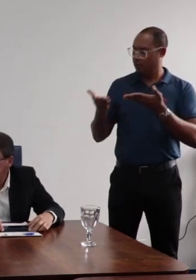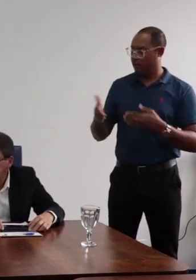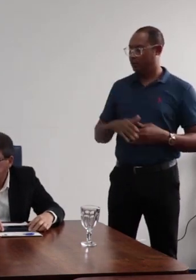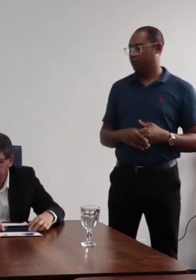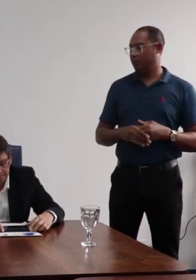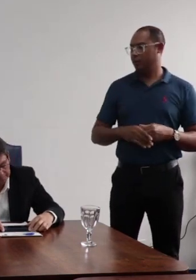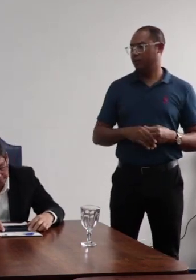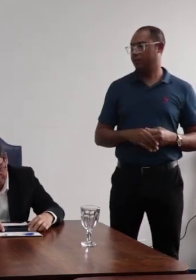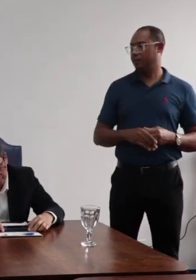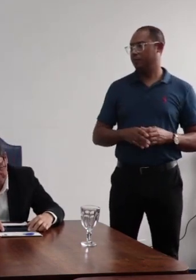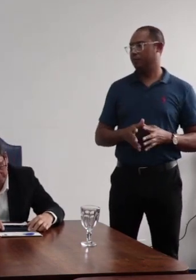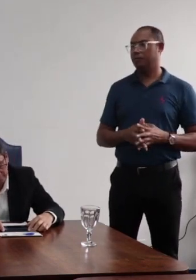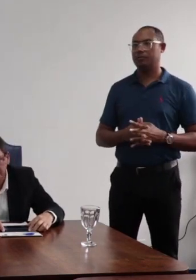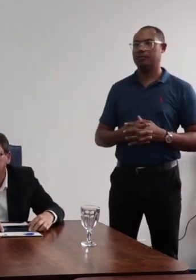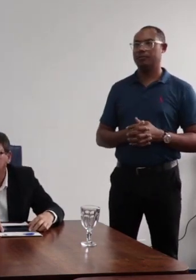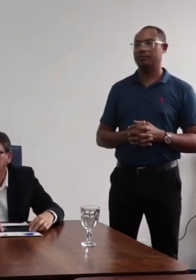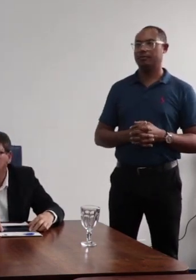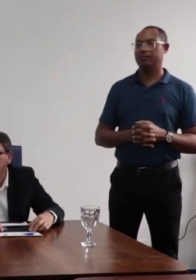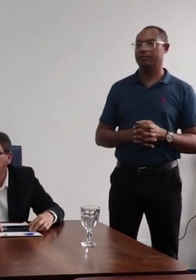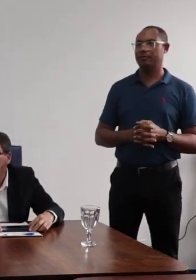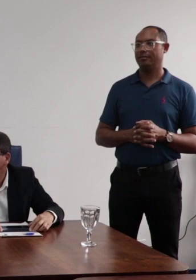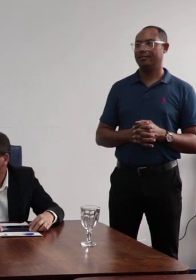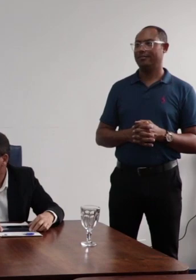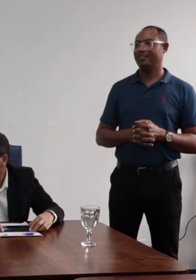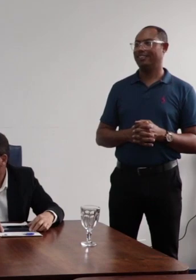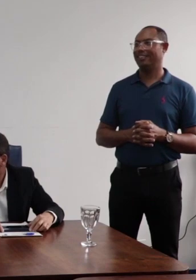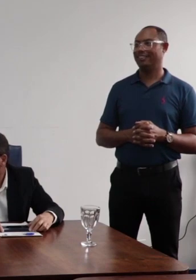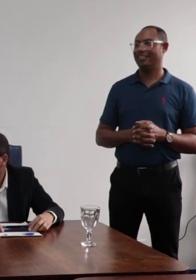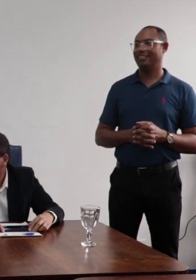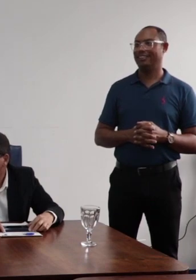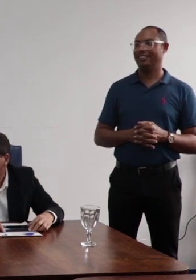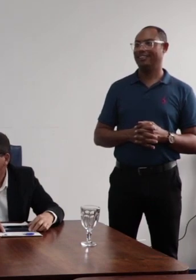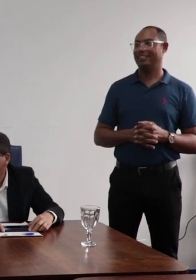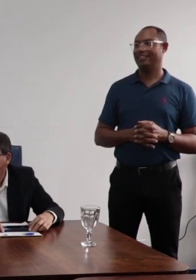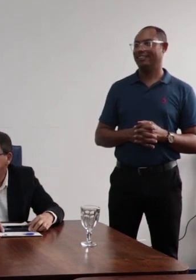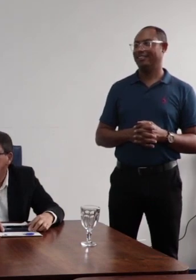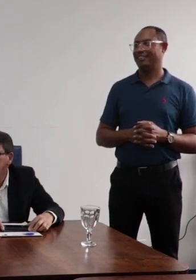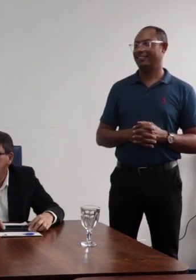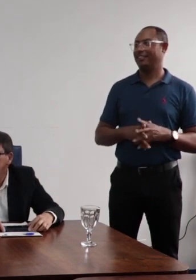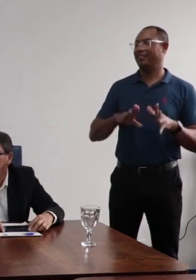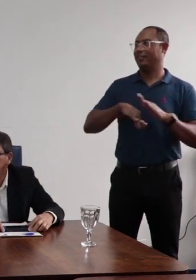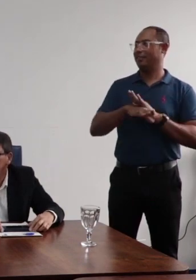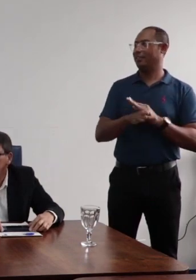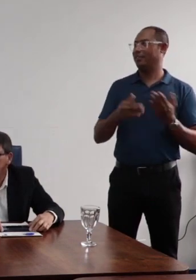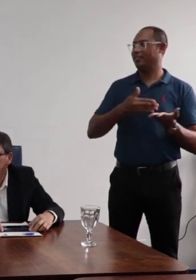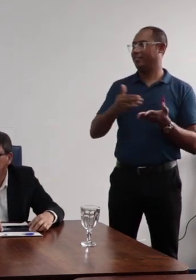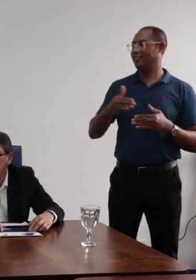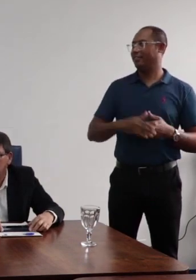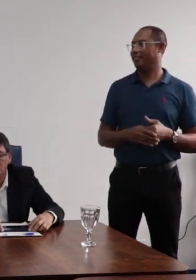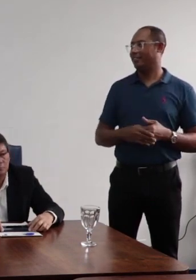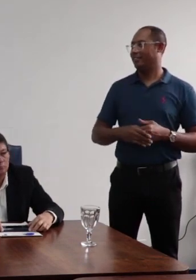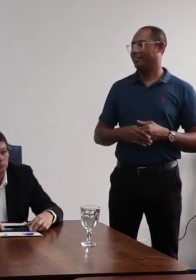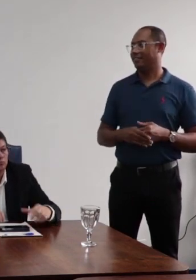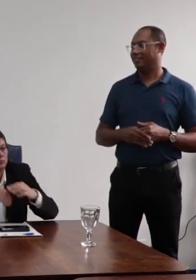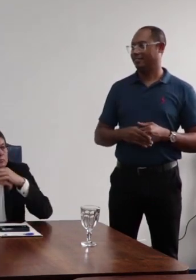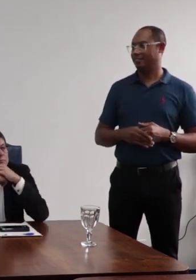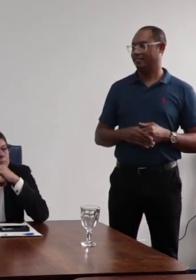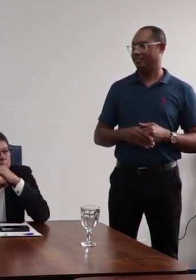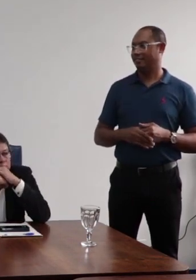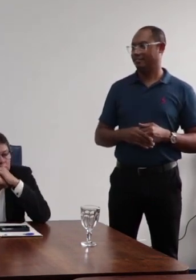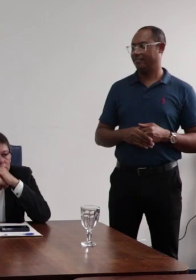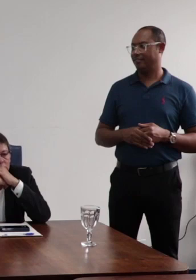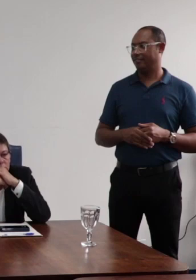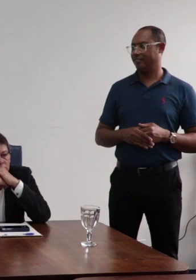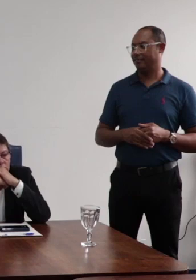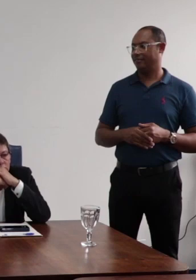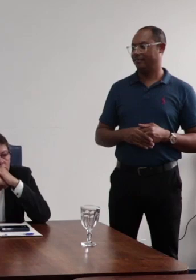para fazer uso da palavra. Estou acostumado muito a vir para a frente, não sei se eu tivesse alguma coisa que a gente falava onde está, mas eu